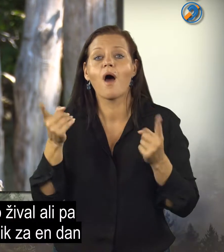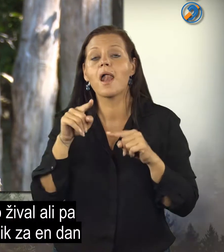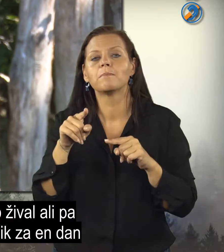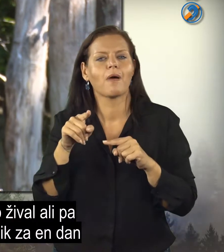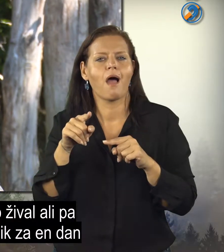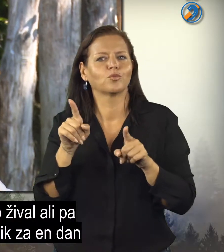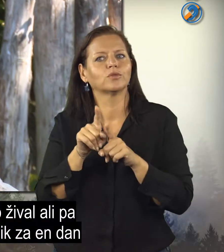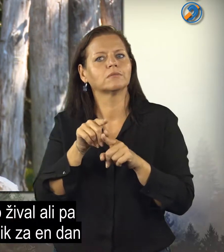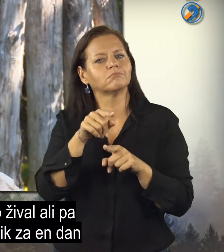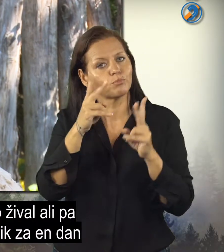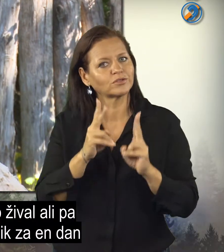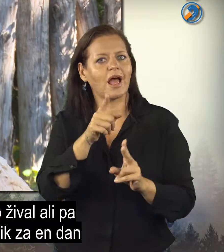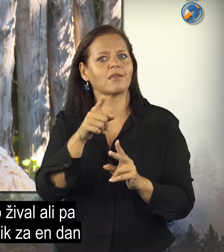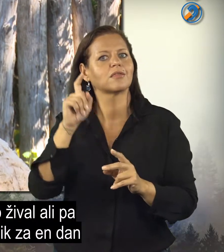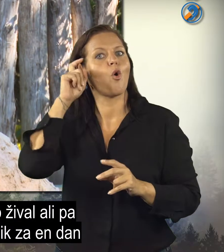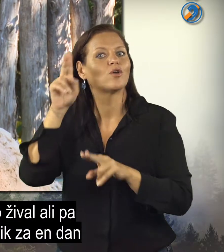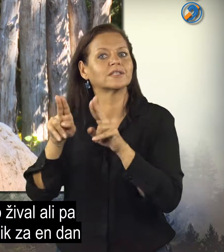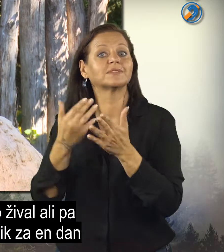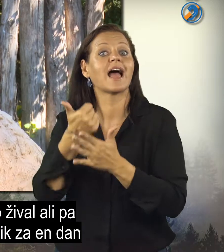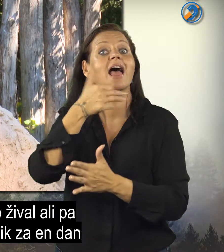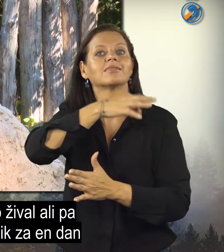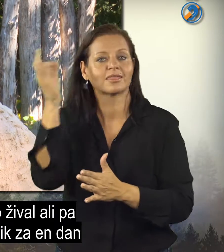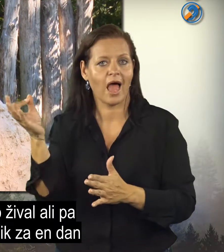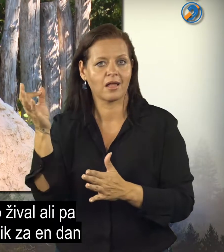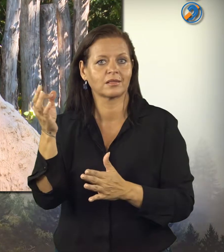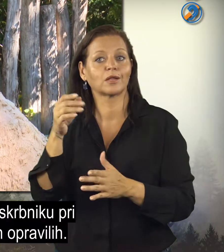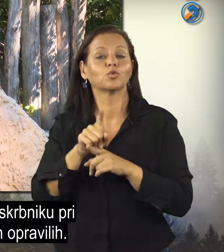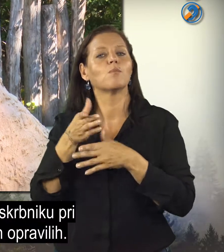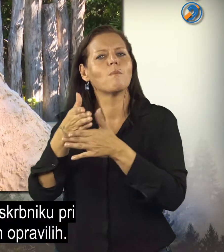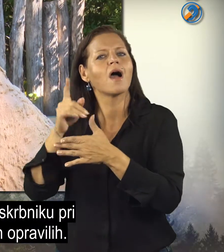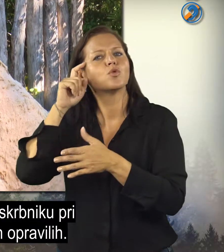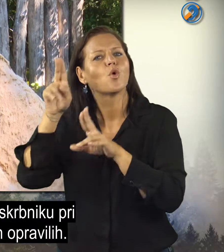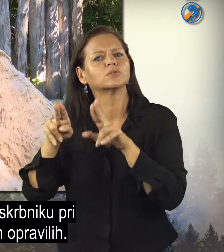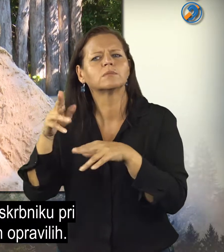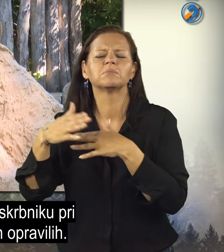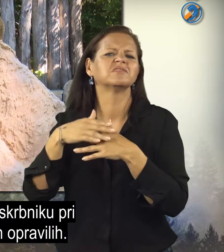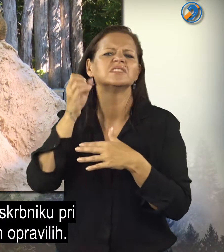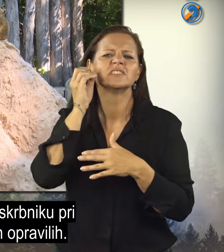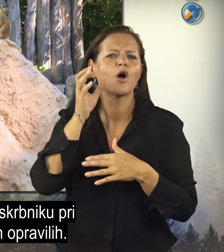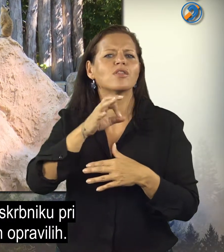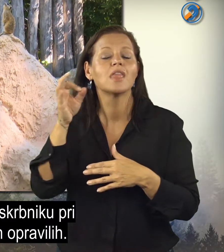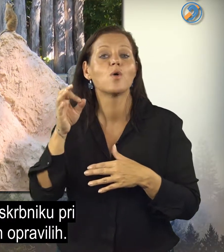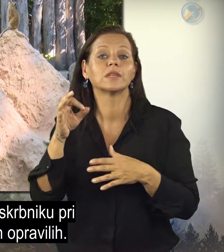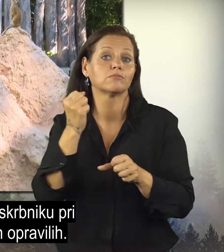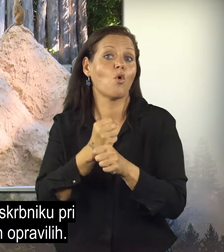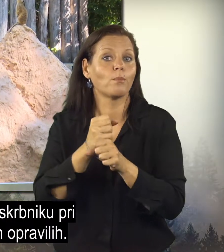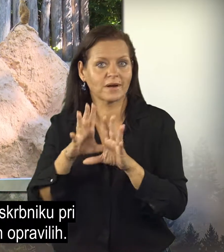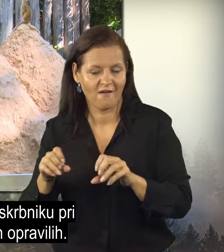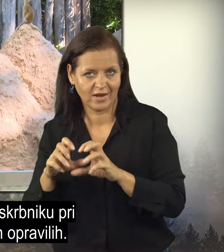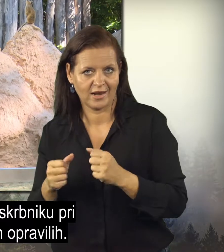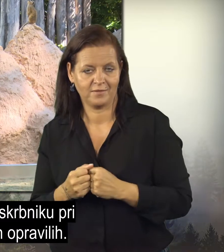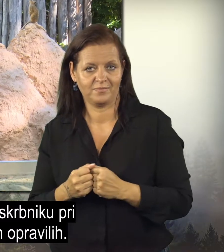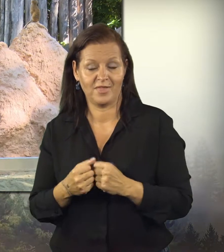postanete vskrbnik za en dan. In pomagate vskrbniku pri vsakodnevnih opravilih.